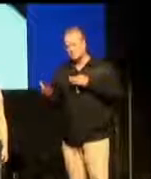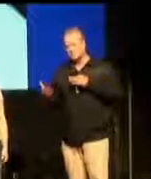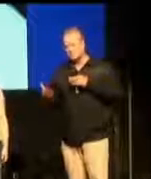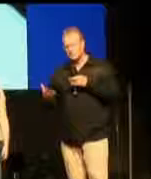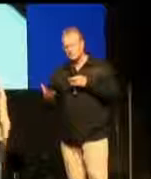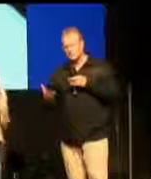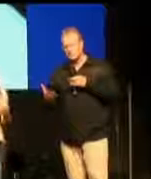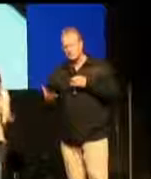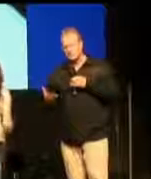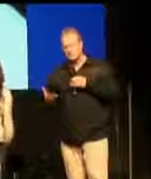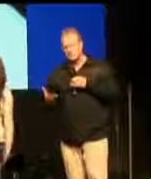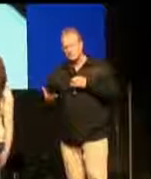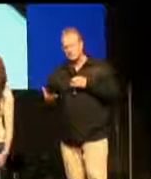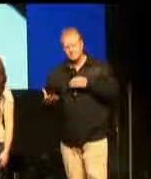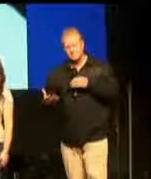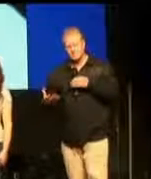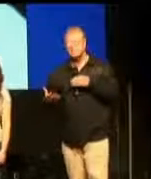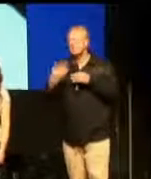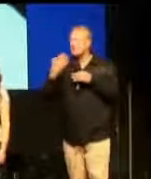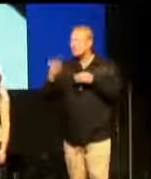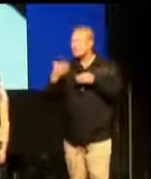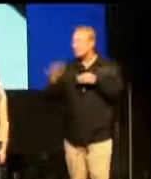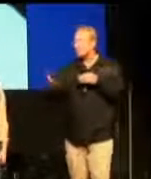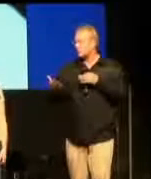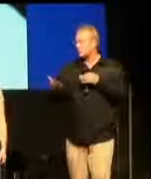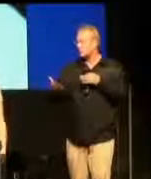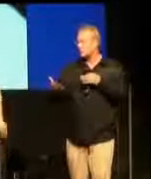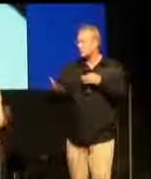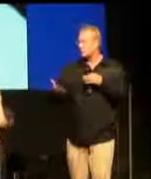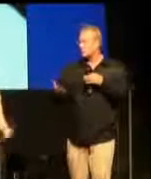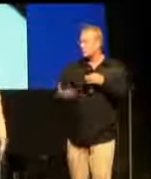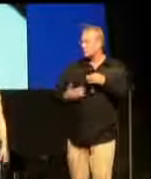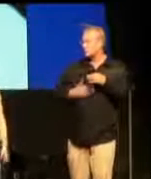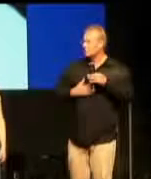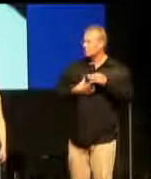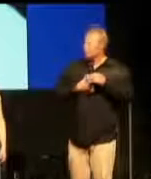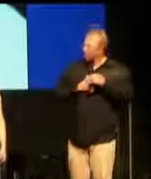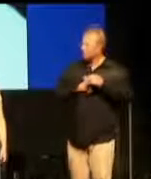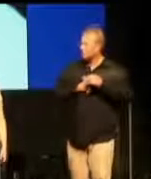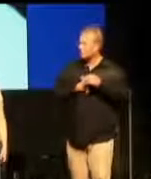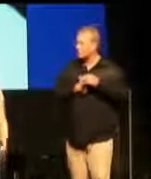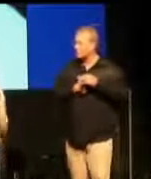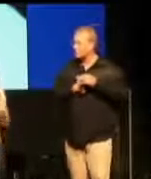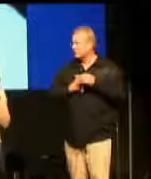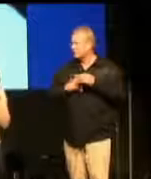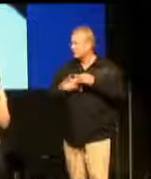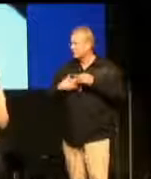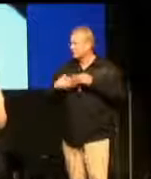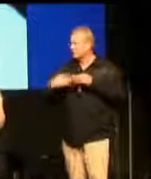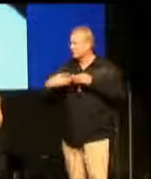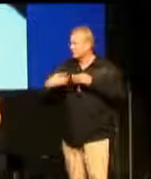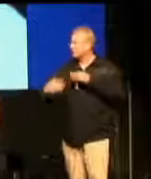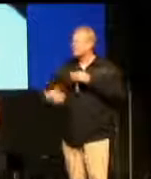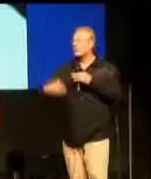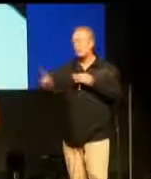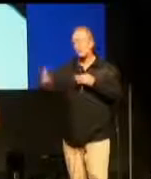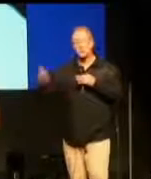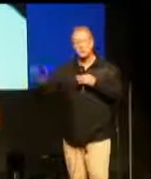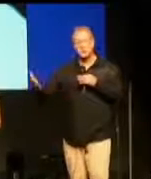Dann dachte ich mir, also habe ich wohl eine Wahl. Wenn ich ihnen nicht vergebe, von Herzen,